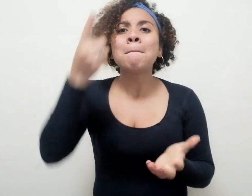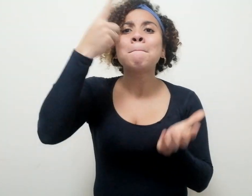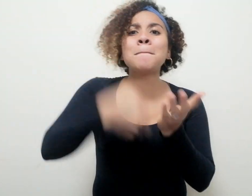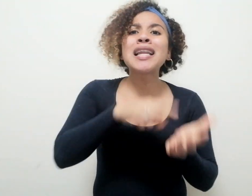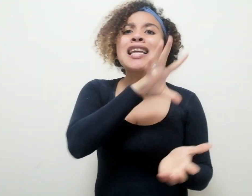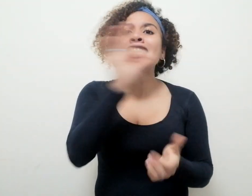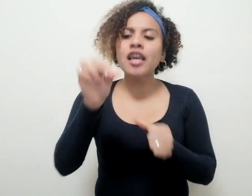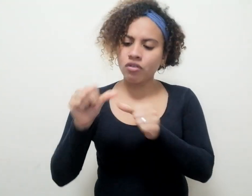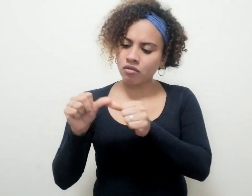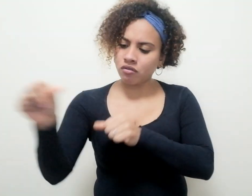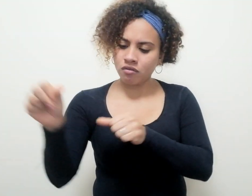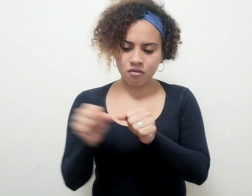metros cuadrados.